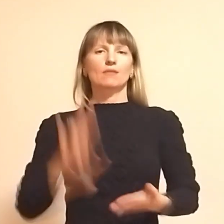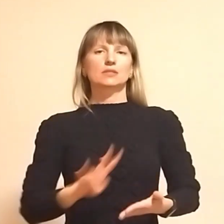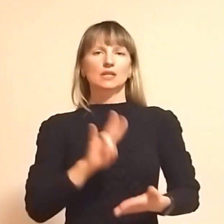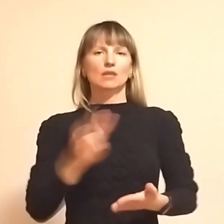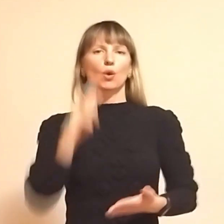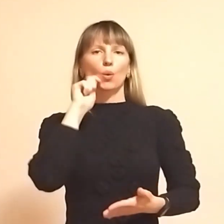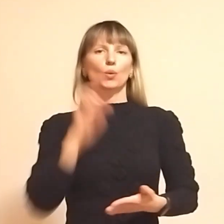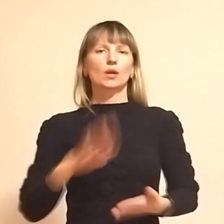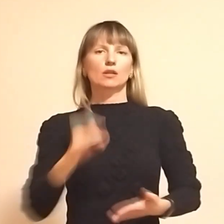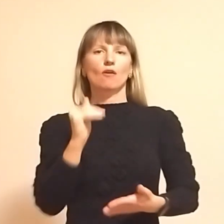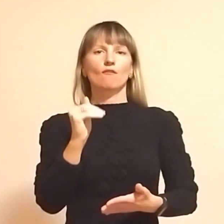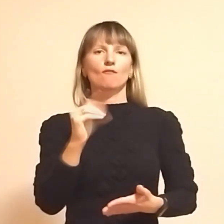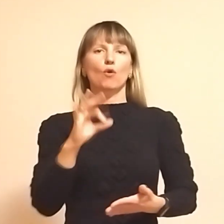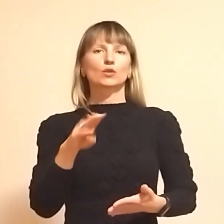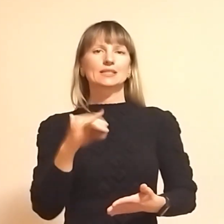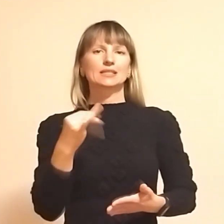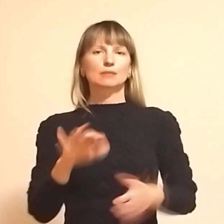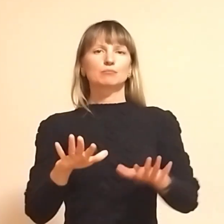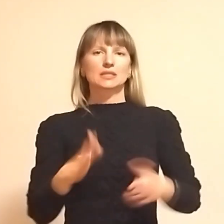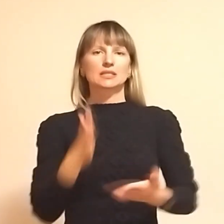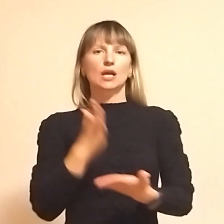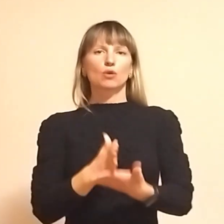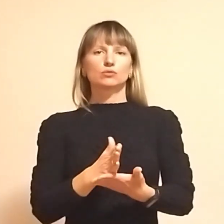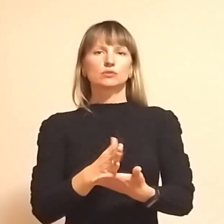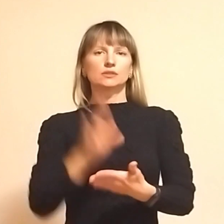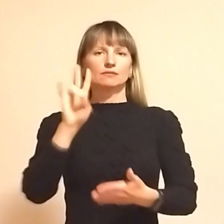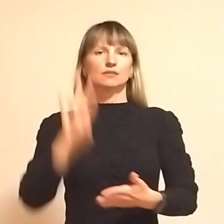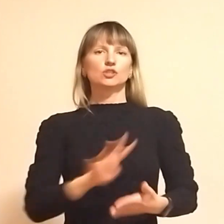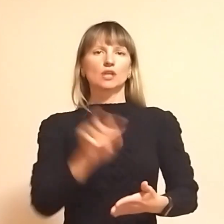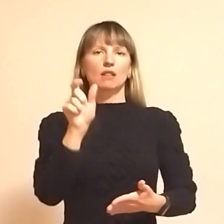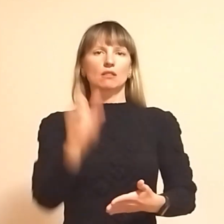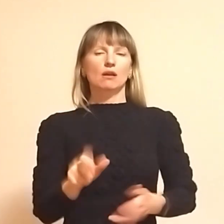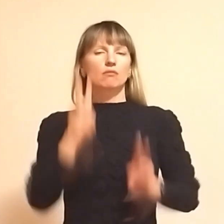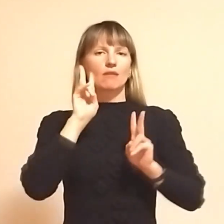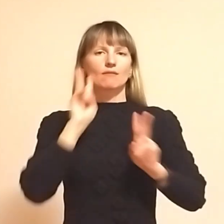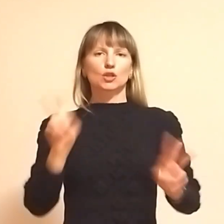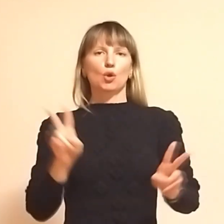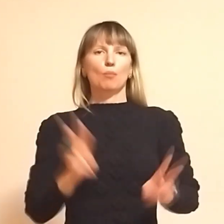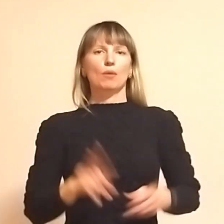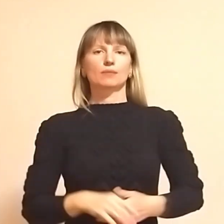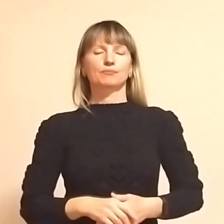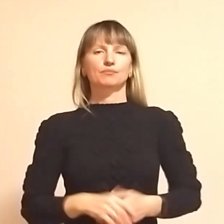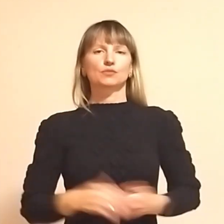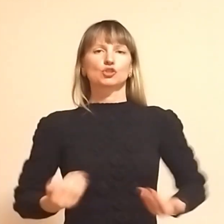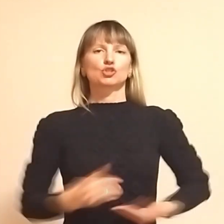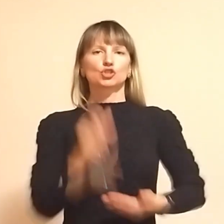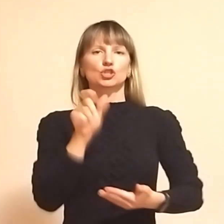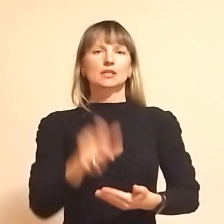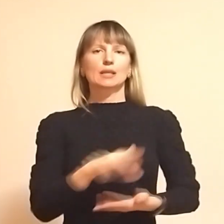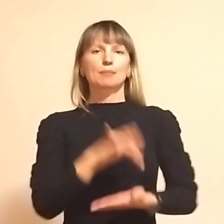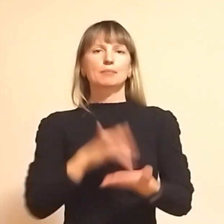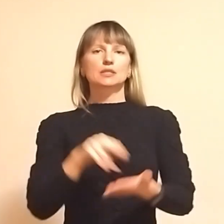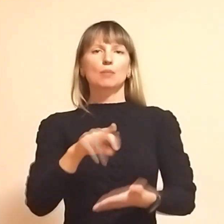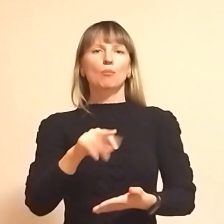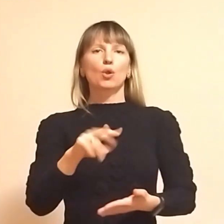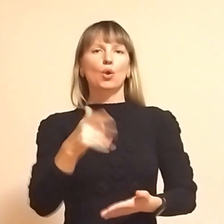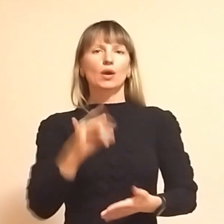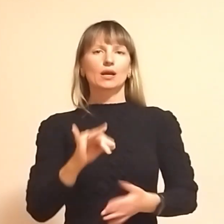церкви України Фоті. Місце знаходження священика невідоме. Жителька міста Пологи розповіла про